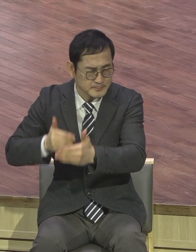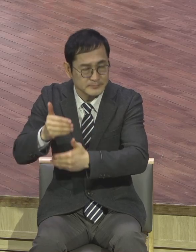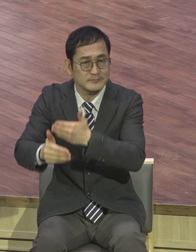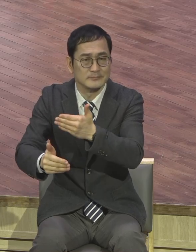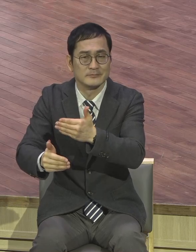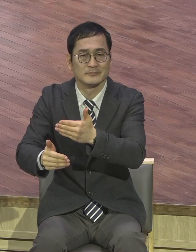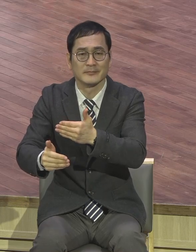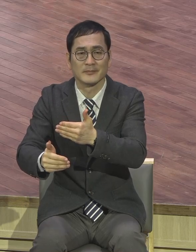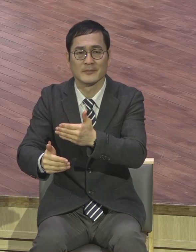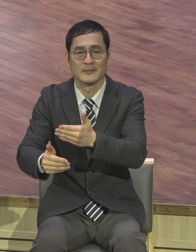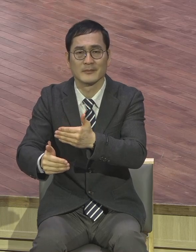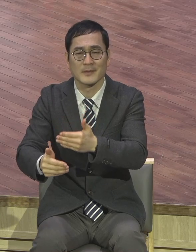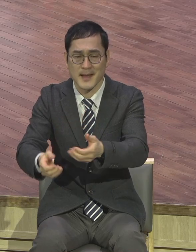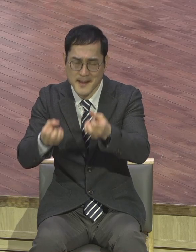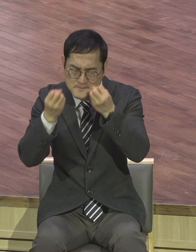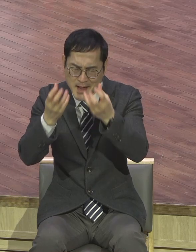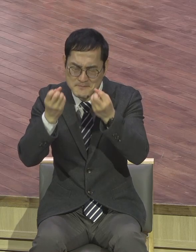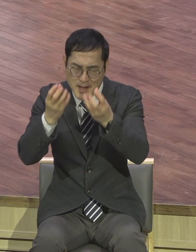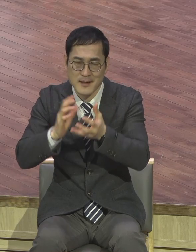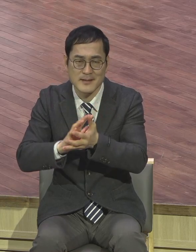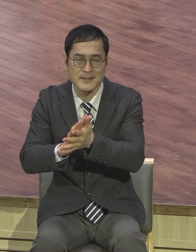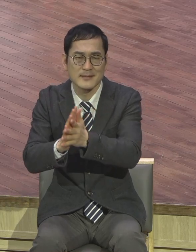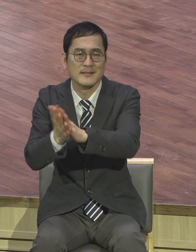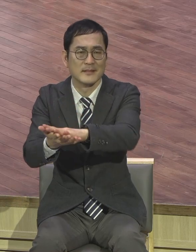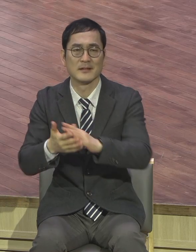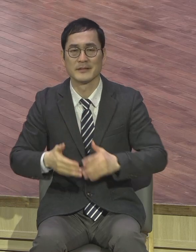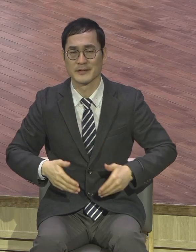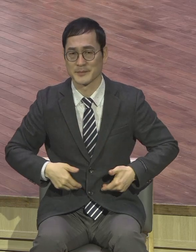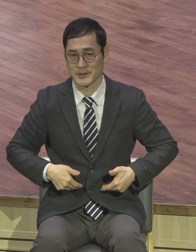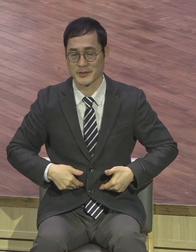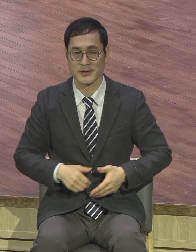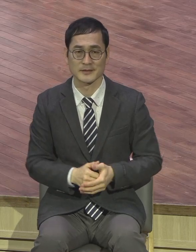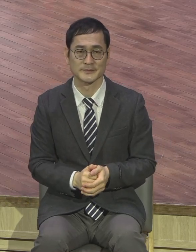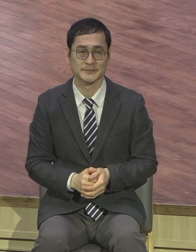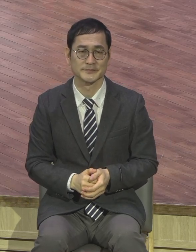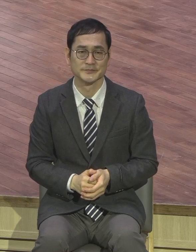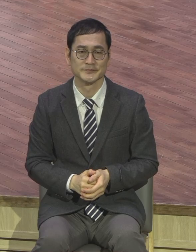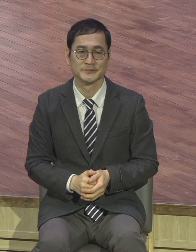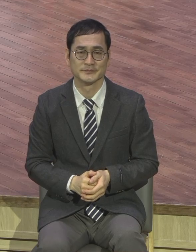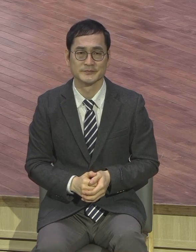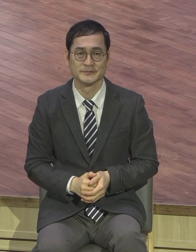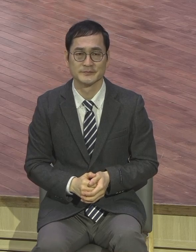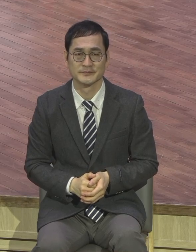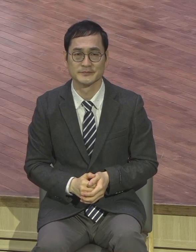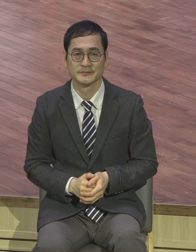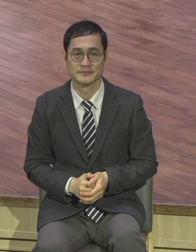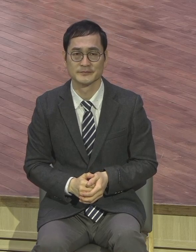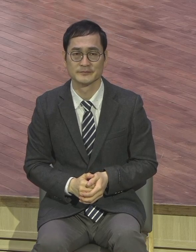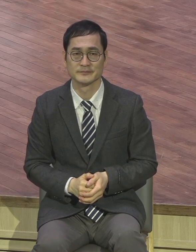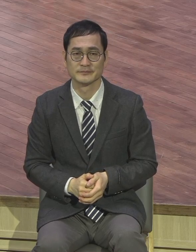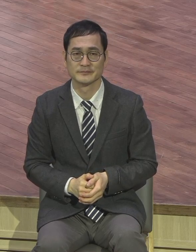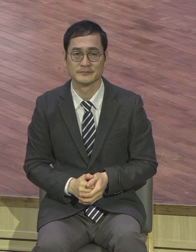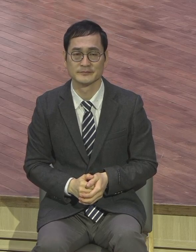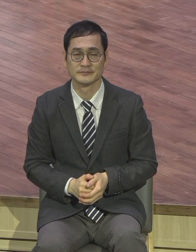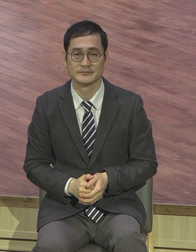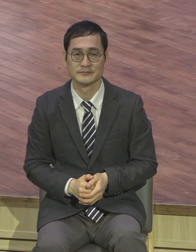여러분이 살아가야 돼요. 하나님께서 2021년도 너 입을 크게 열라 내가